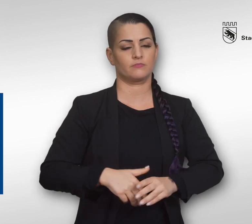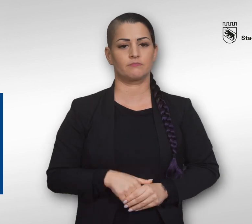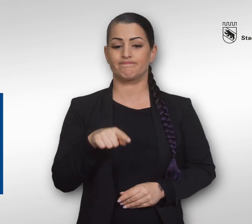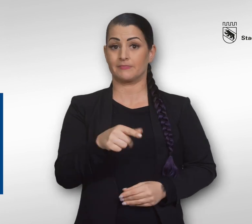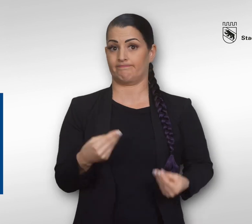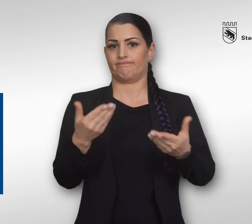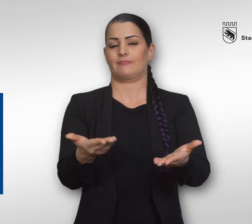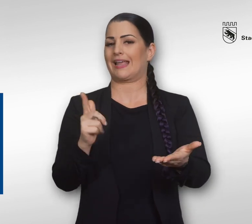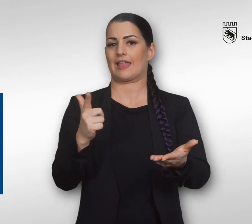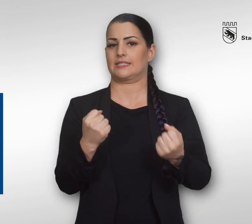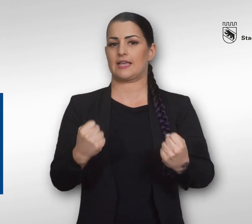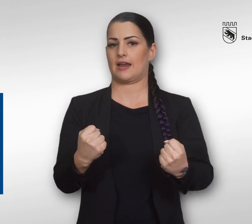Sie bieten keine Sicherheit.